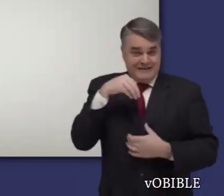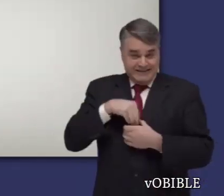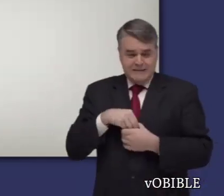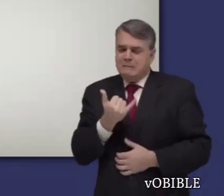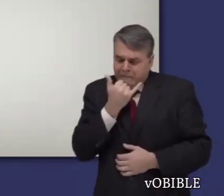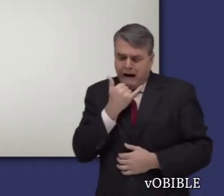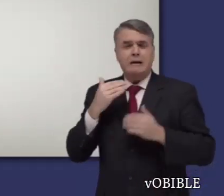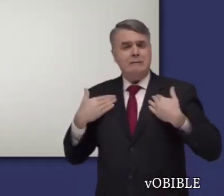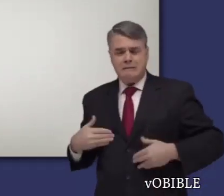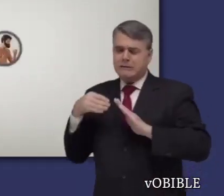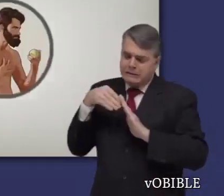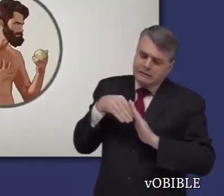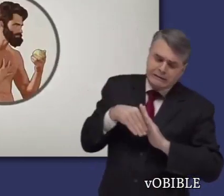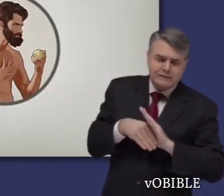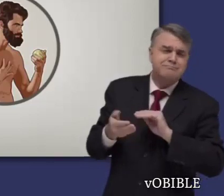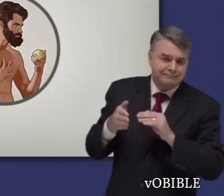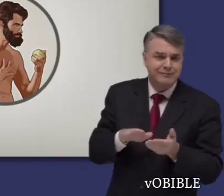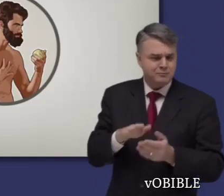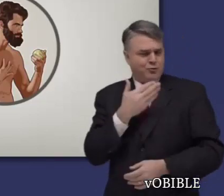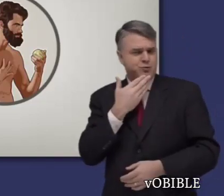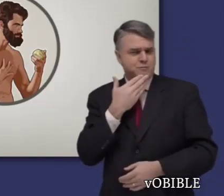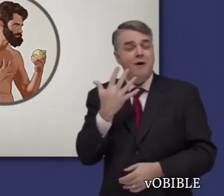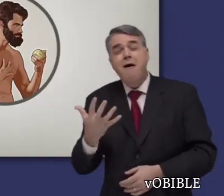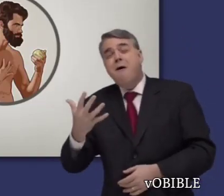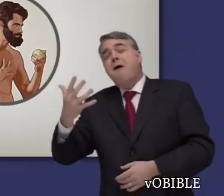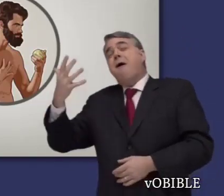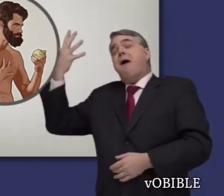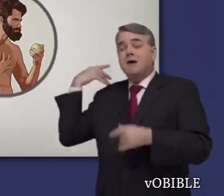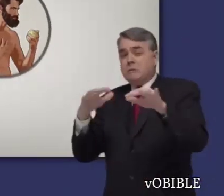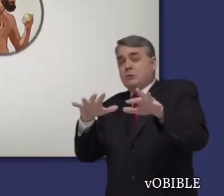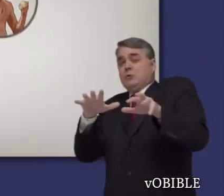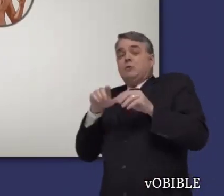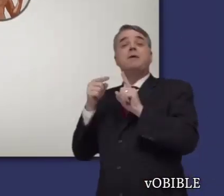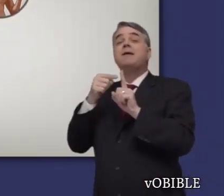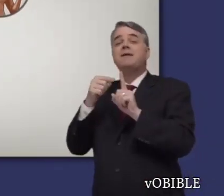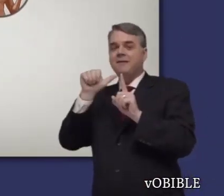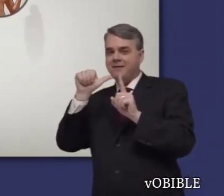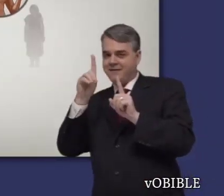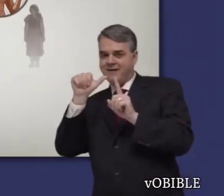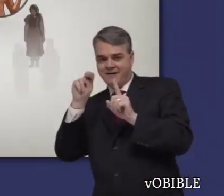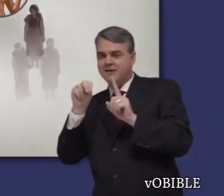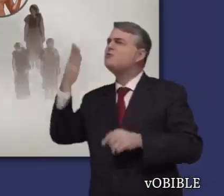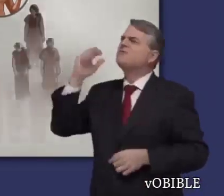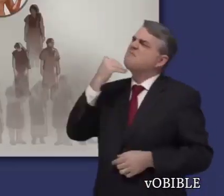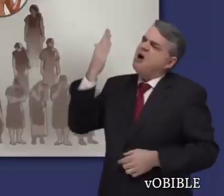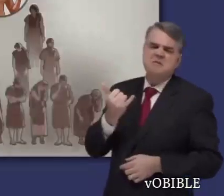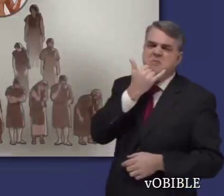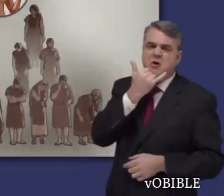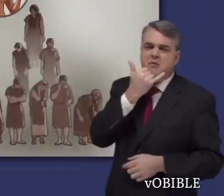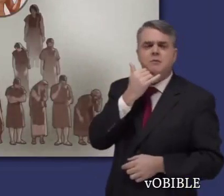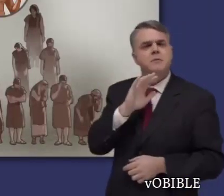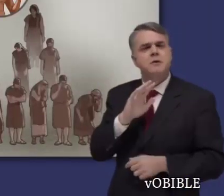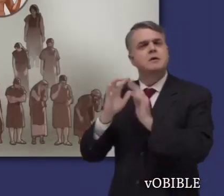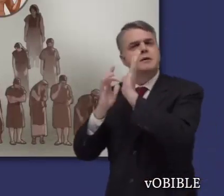En los capítulos 5 y 6, Pablo explica que Adán pecó contra Dios y que como resultado, toda la humanidad ha heredado el pecado y la